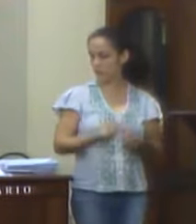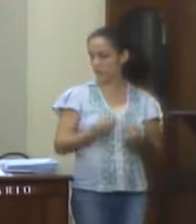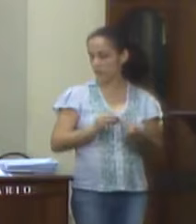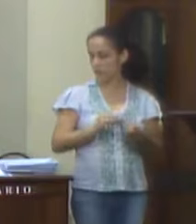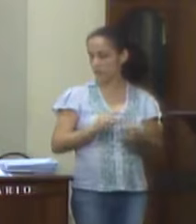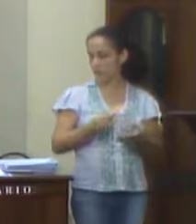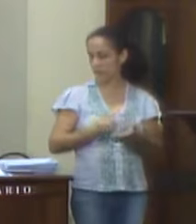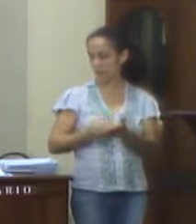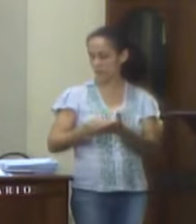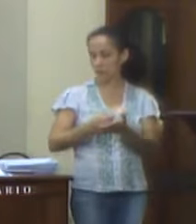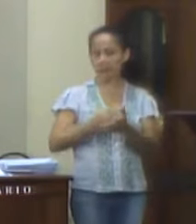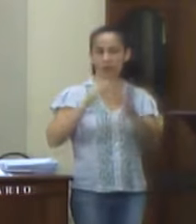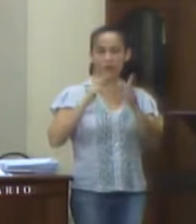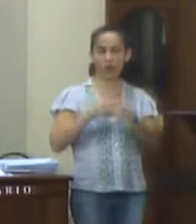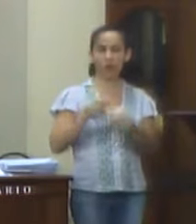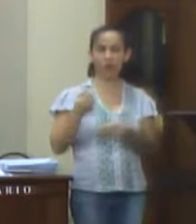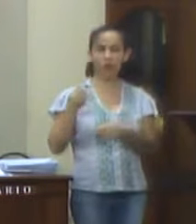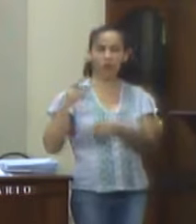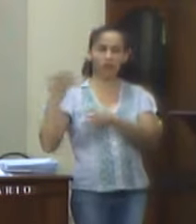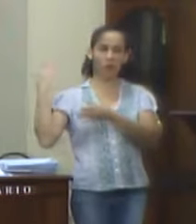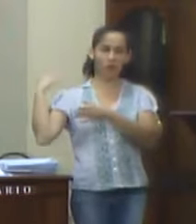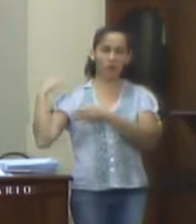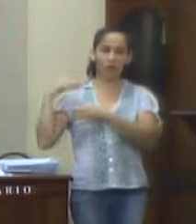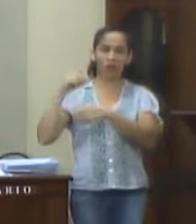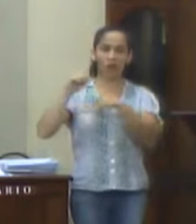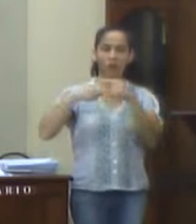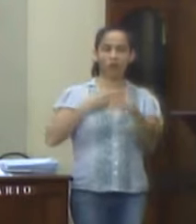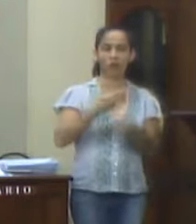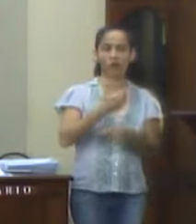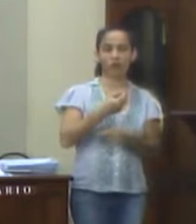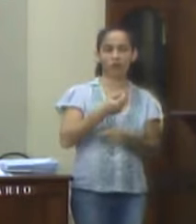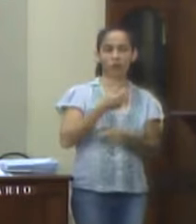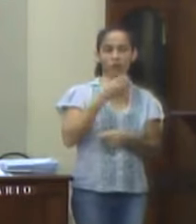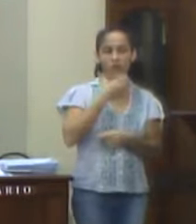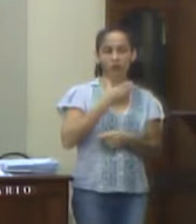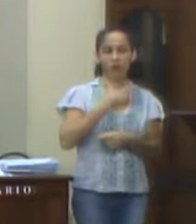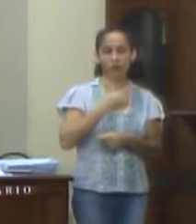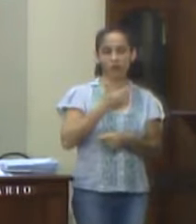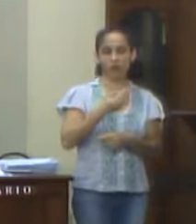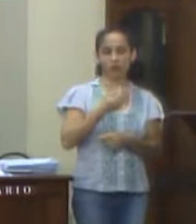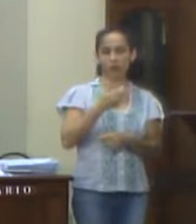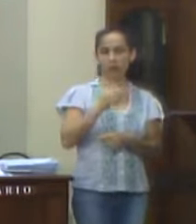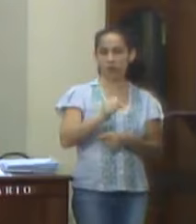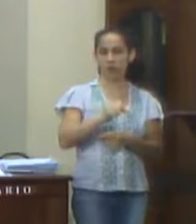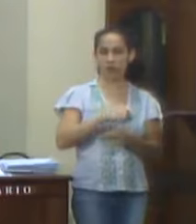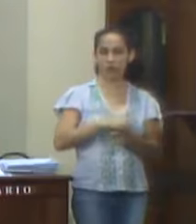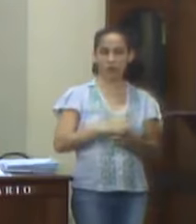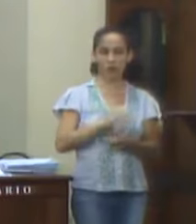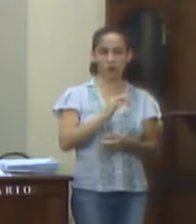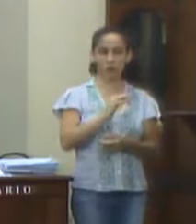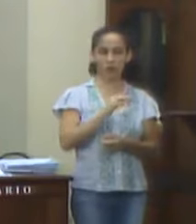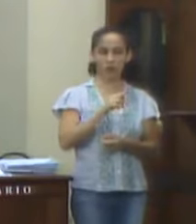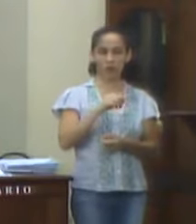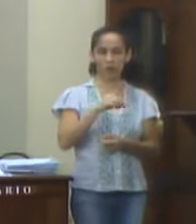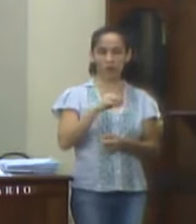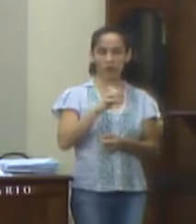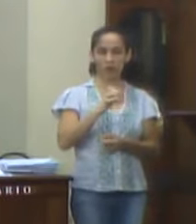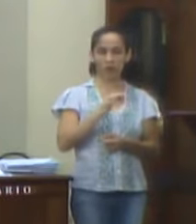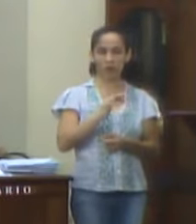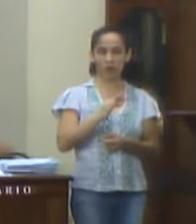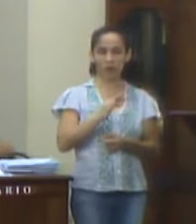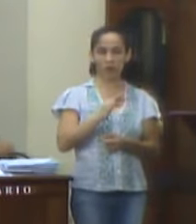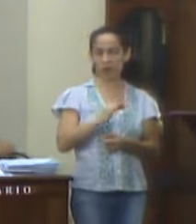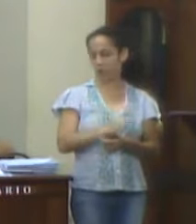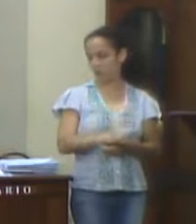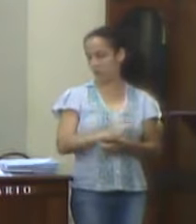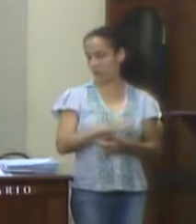dispensado aos valores liquidados em janeiro de 2018, decorrentes das despesas Fundeb, cujo fato gerador